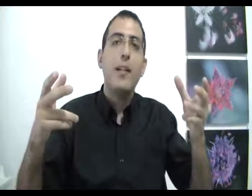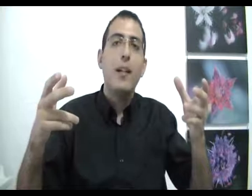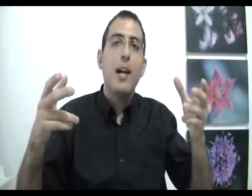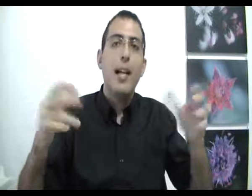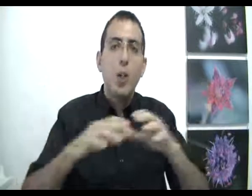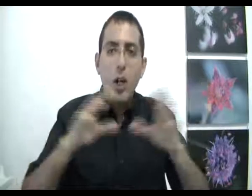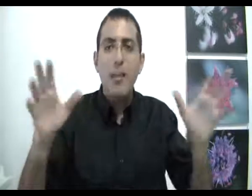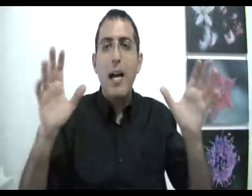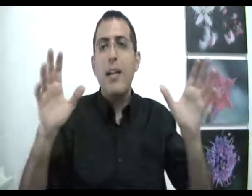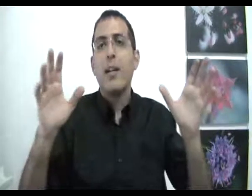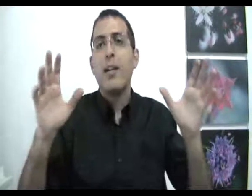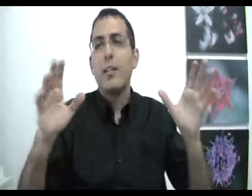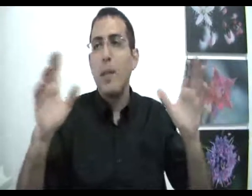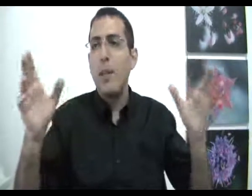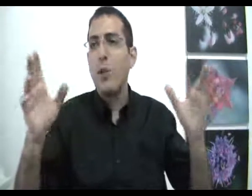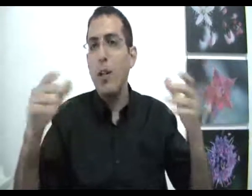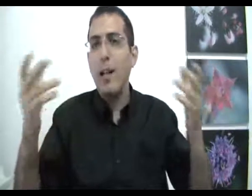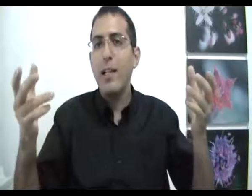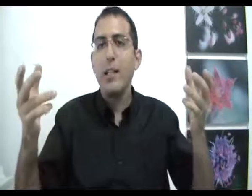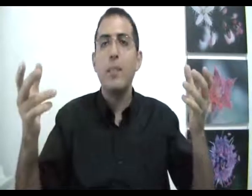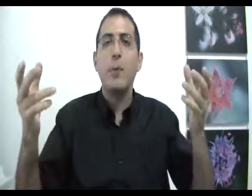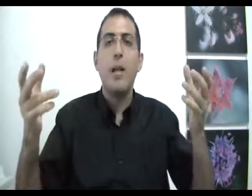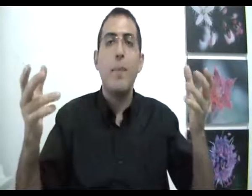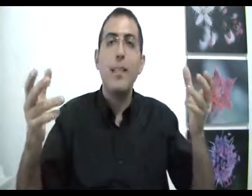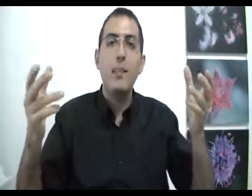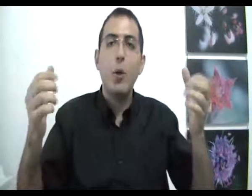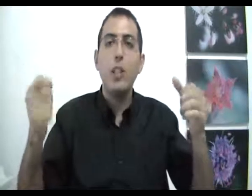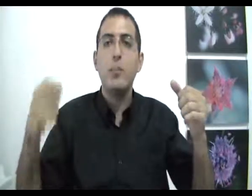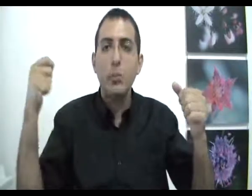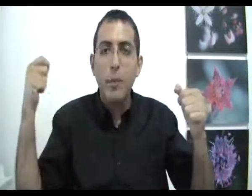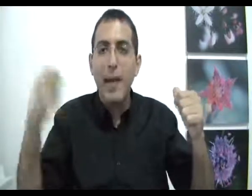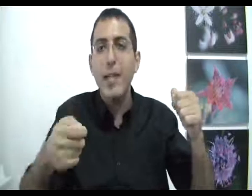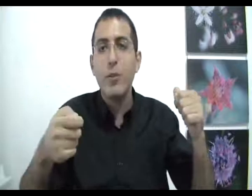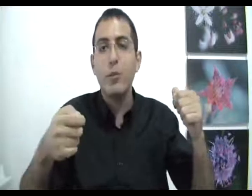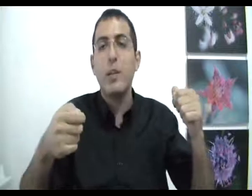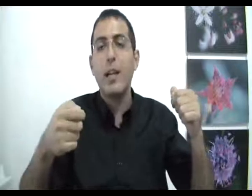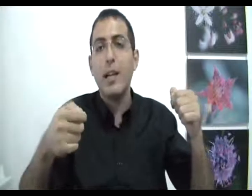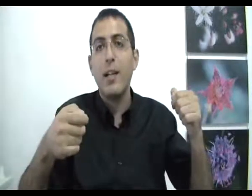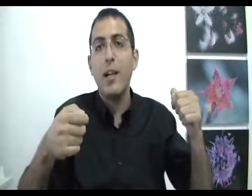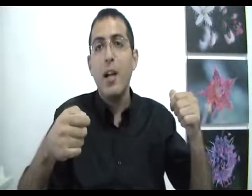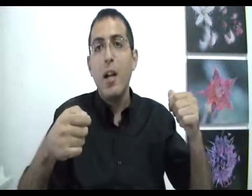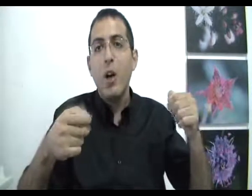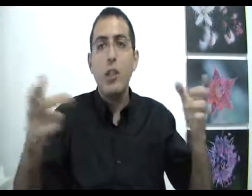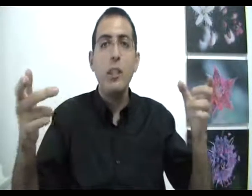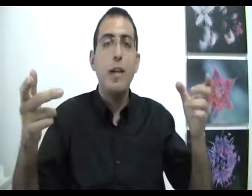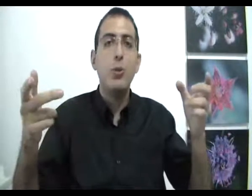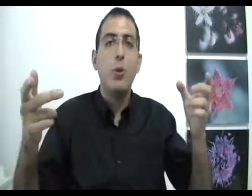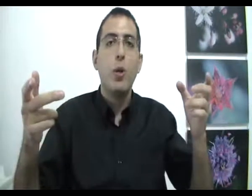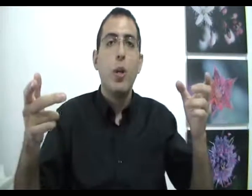על כל תהליך שיש בעולם בעצם או שיש משהו שמחייב אותו שהוא יקרה ככה או שיש משהו